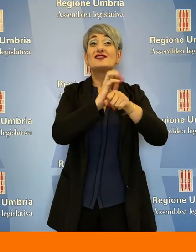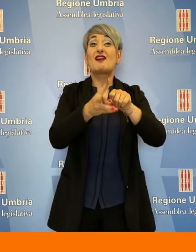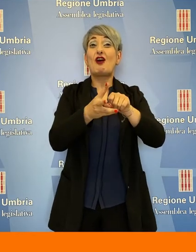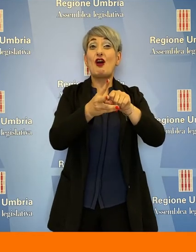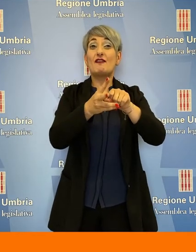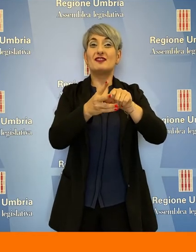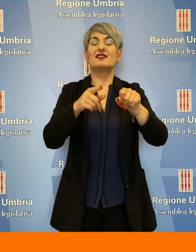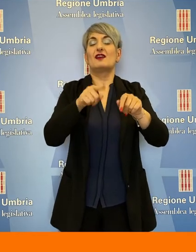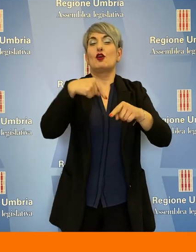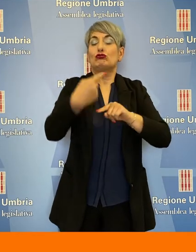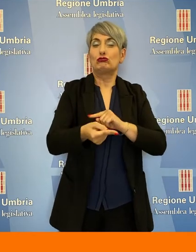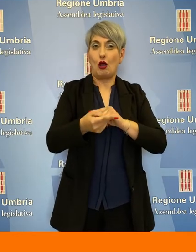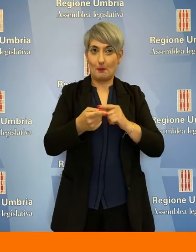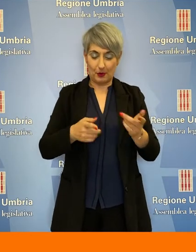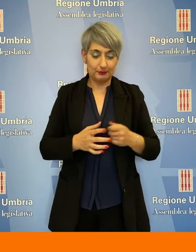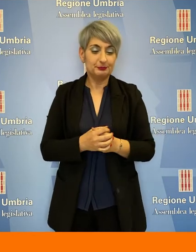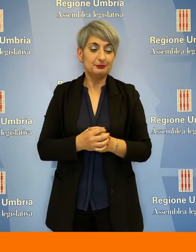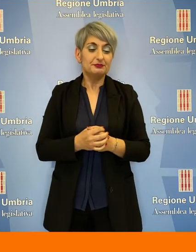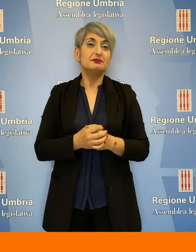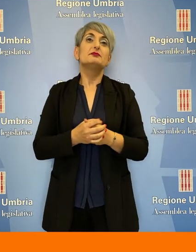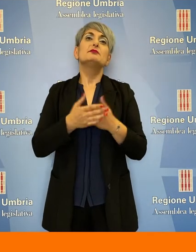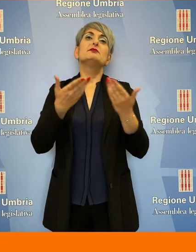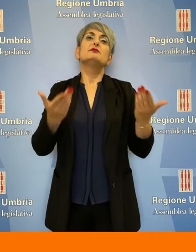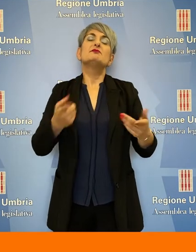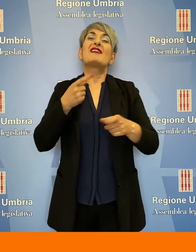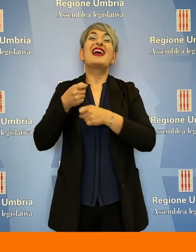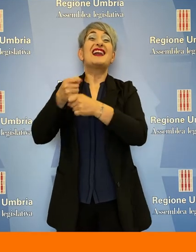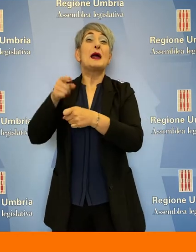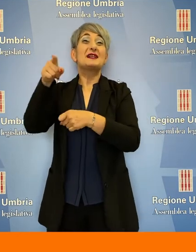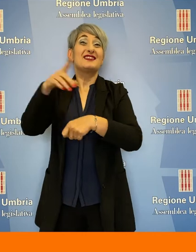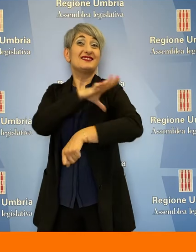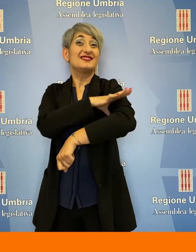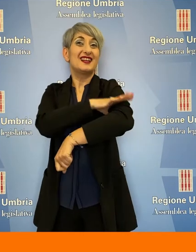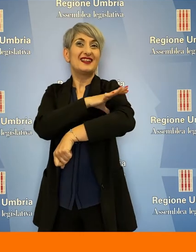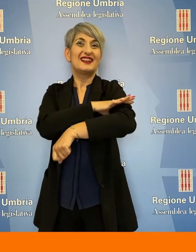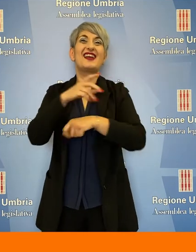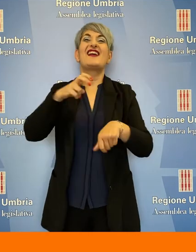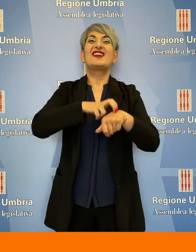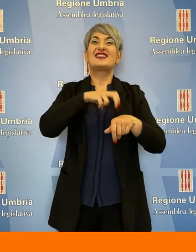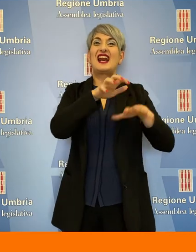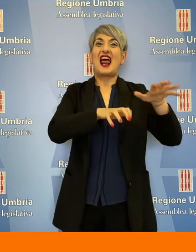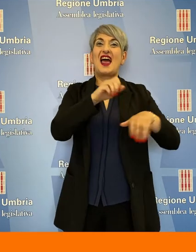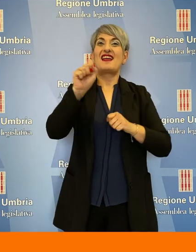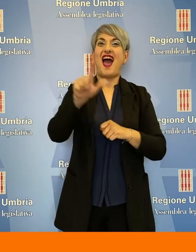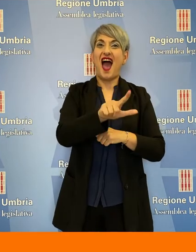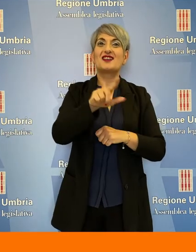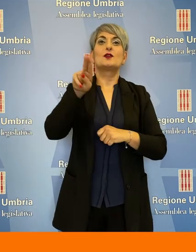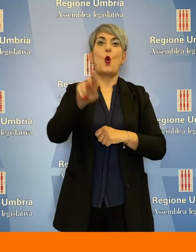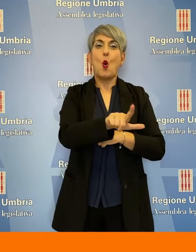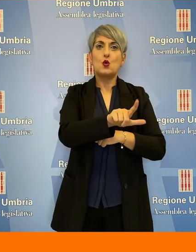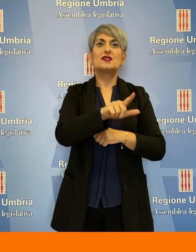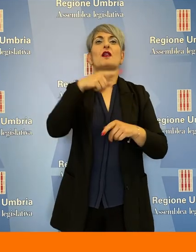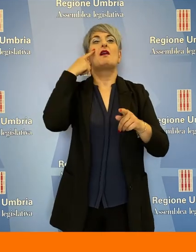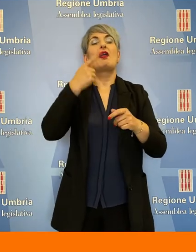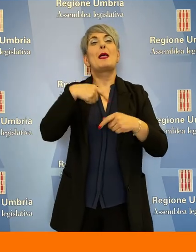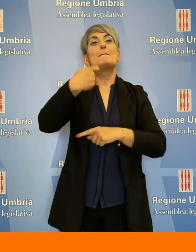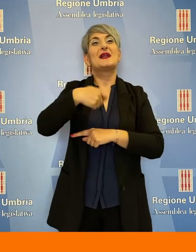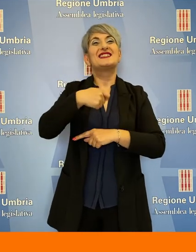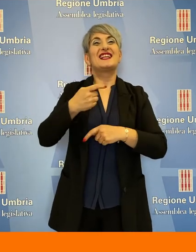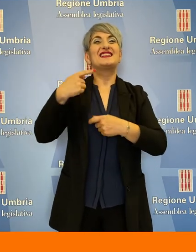'emergenza Covid-19. Rappresentanti dell'intersindacale veterinari delle ASL e delle USL e il presidente dell